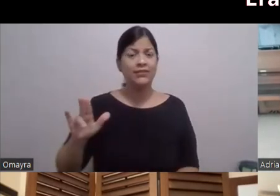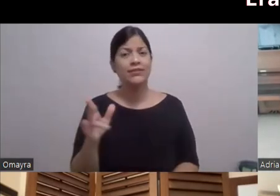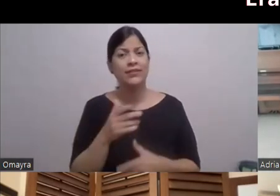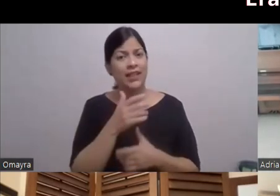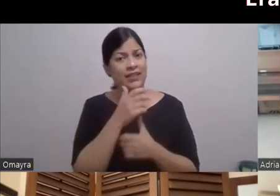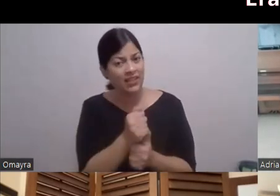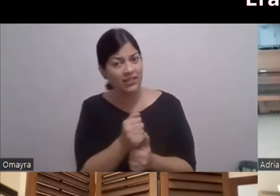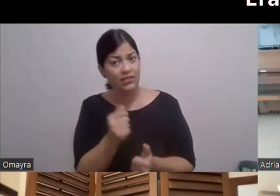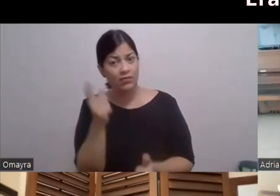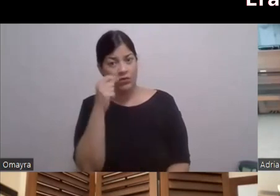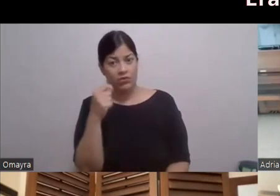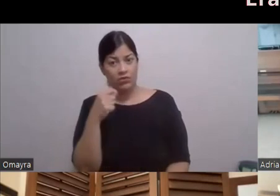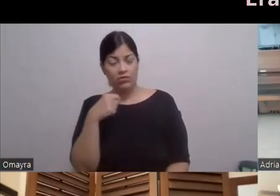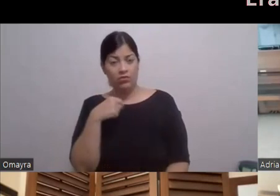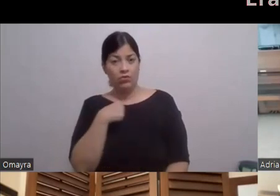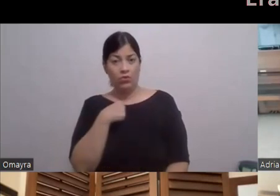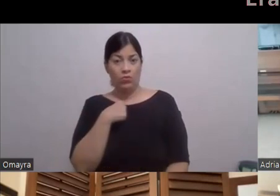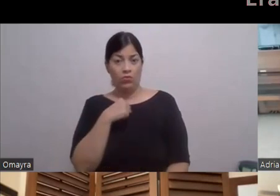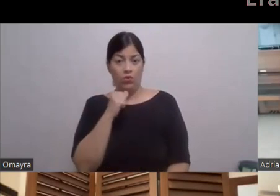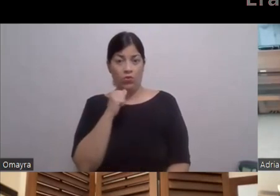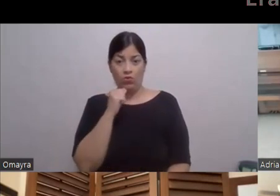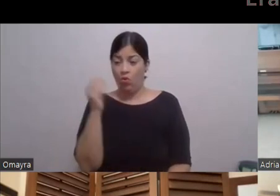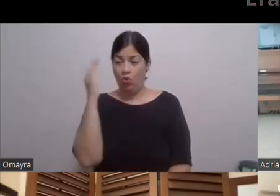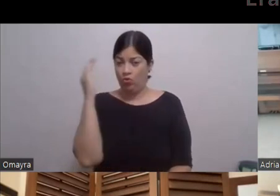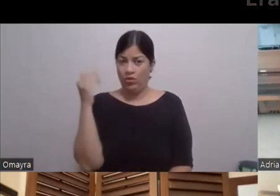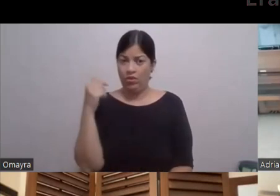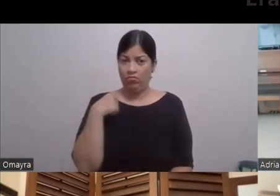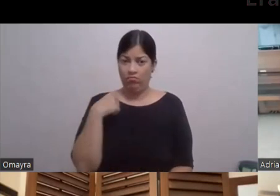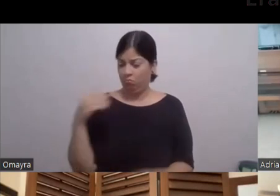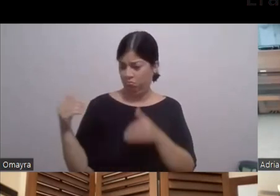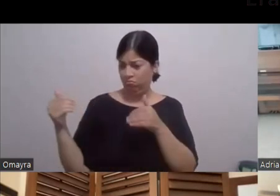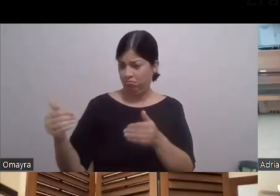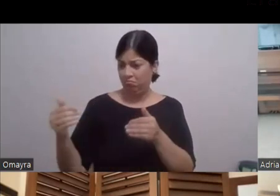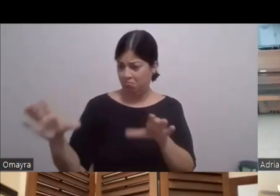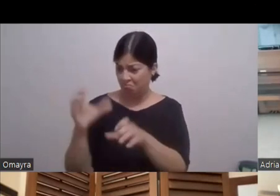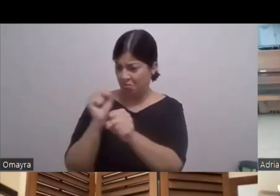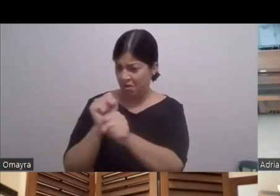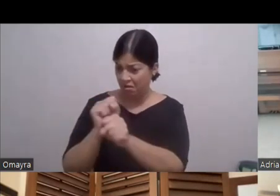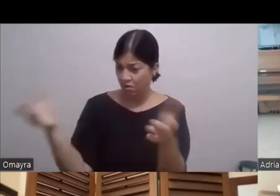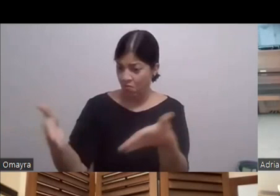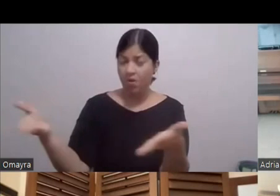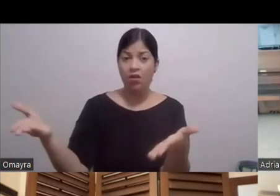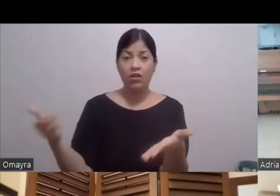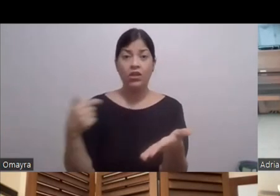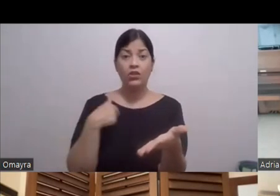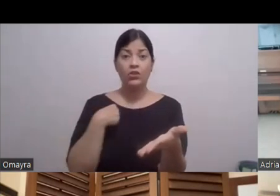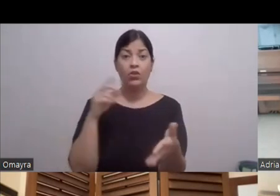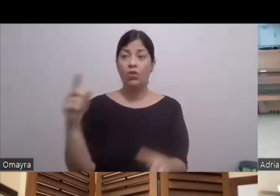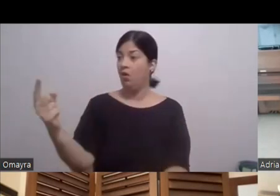Como yo no lo conocía Y nos habíamos ensayado Tiramos la escena Este Que yo veo Que me habla Y como que me jamaquió